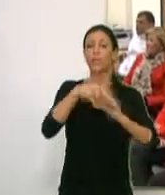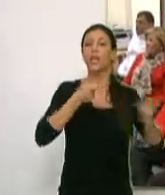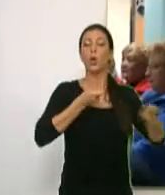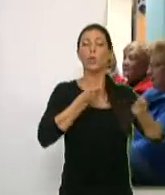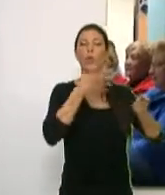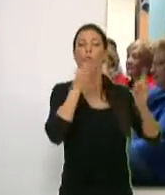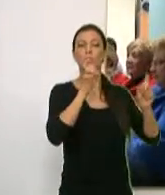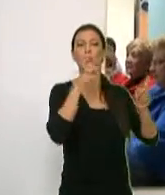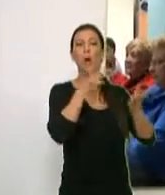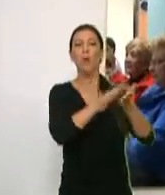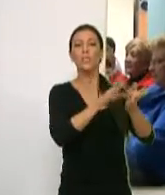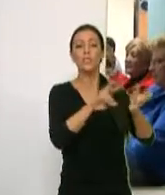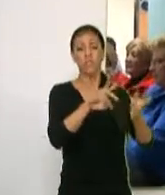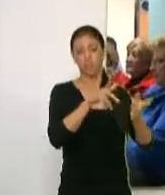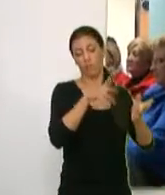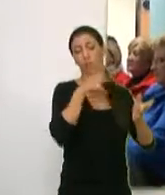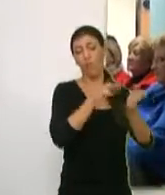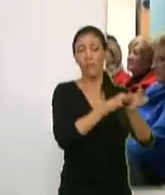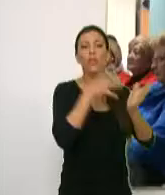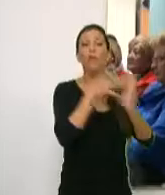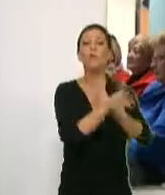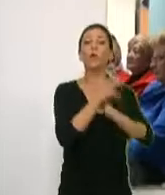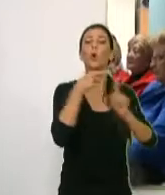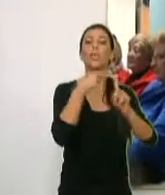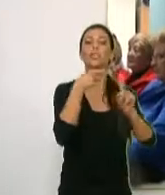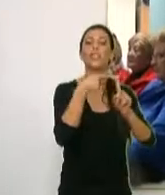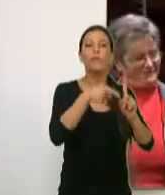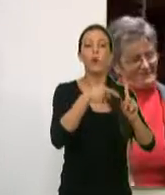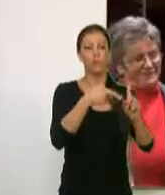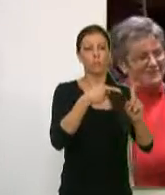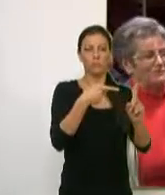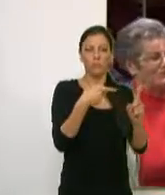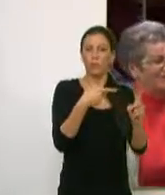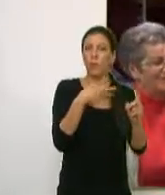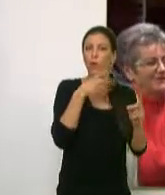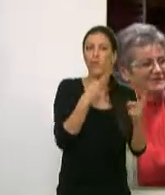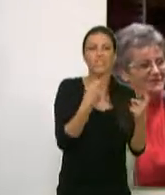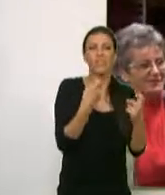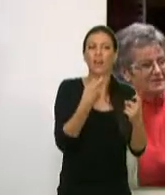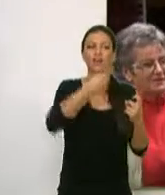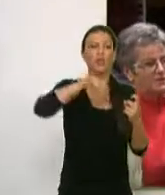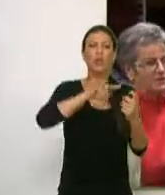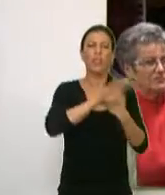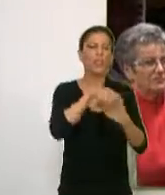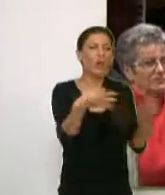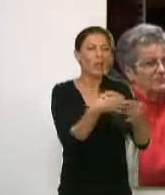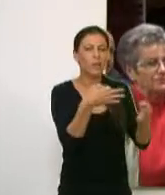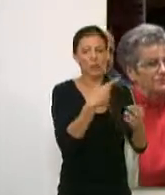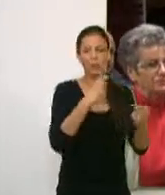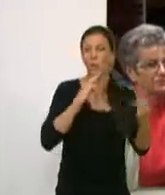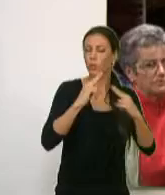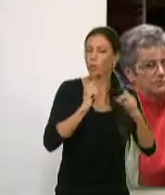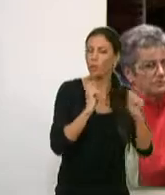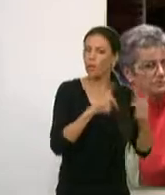coordinadora del área divulgativa de Agua y Servicios explicó que el objetivo es dar respuesta a la inquietud de los